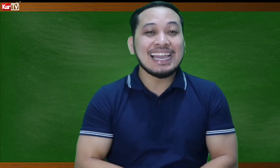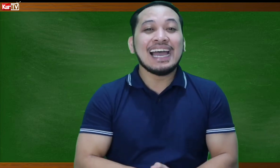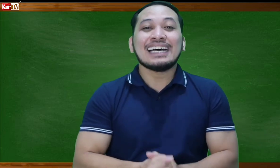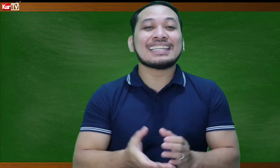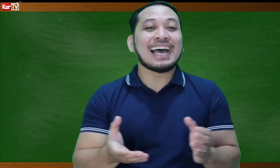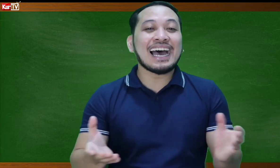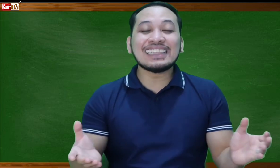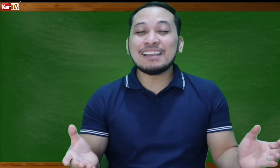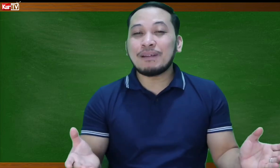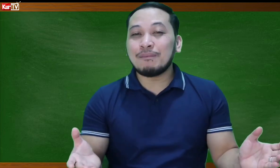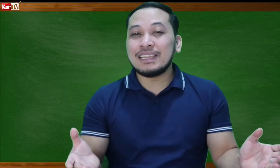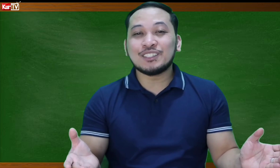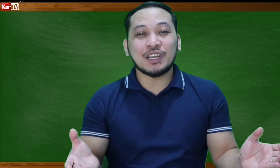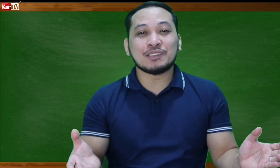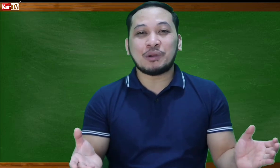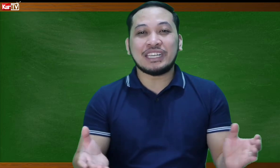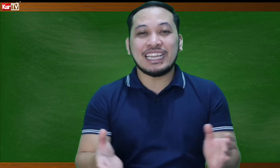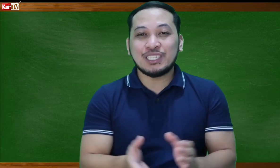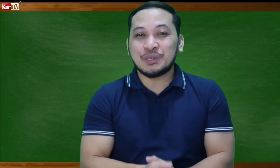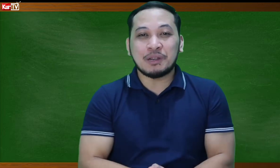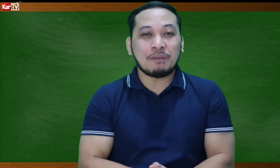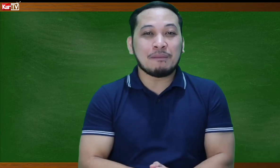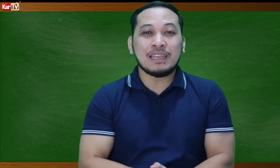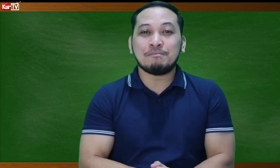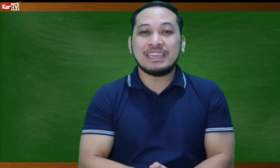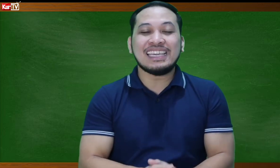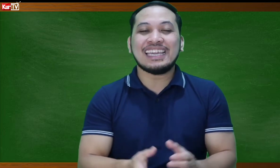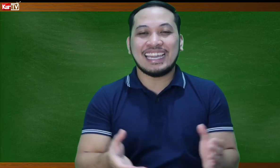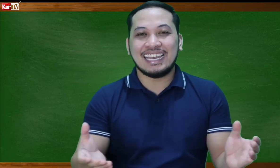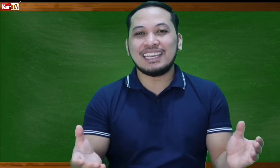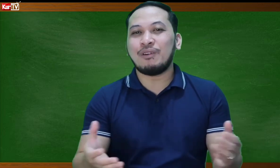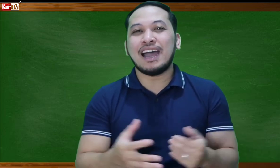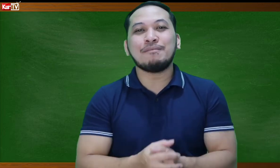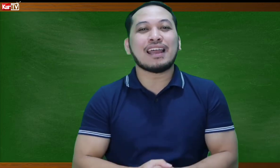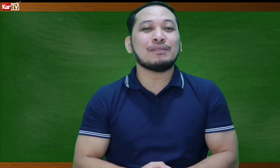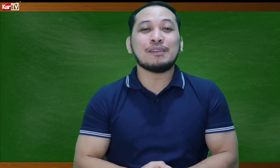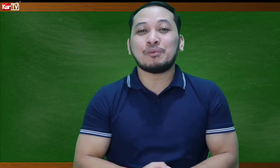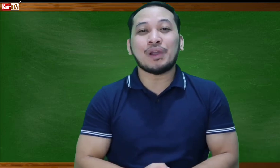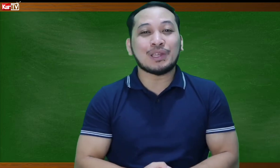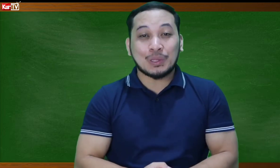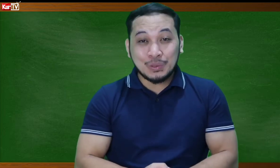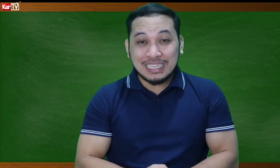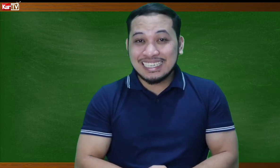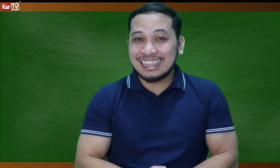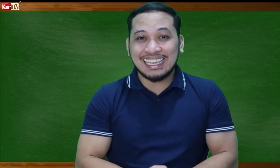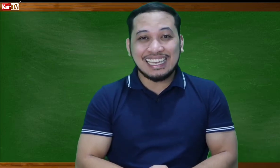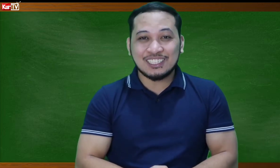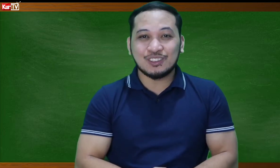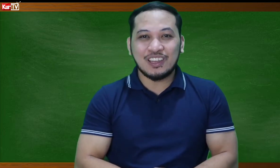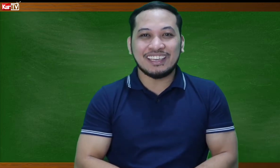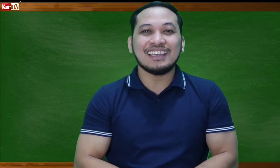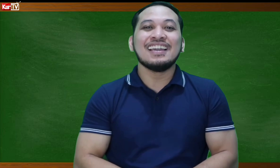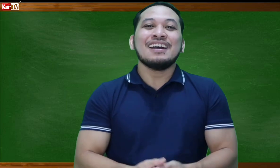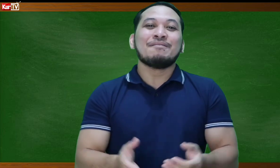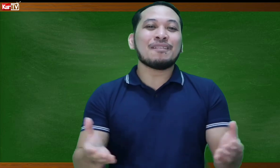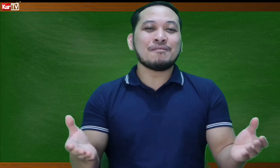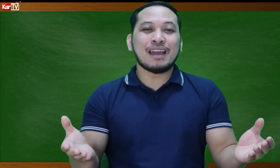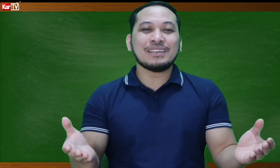sa ating public transportation or public vehicle. Na waay, marami din po kayo natutunan sa ating lesson today. Maraming maraming